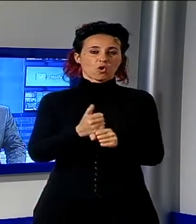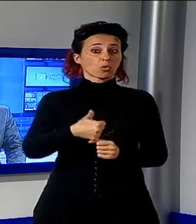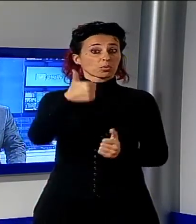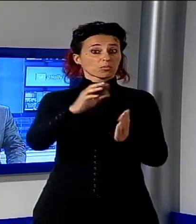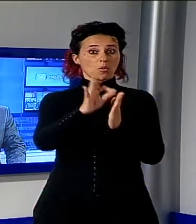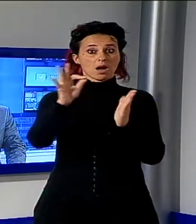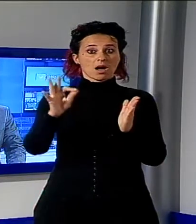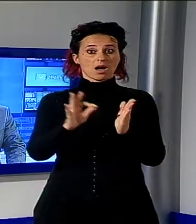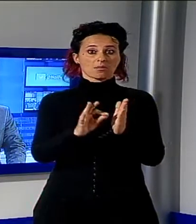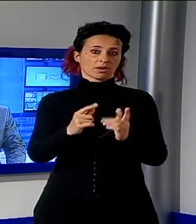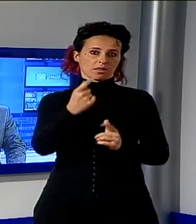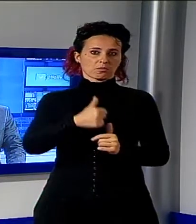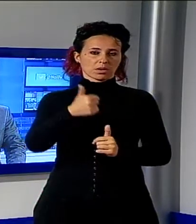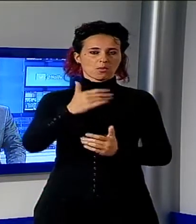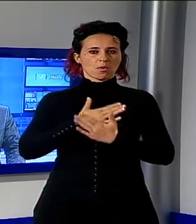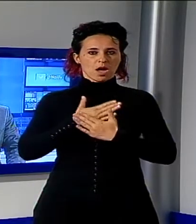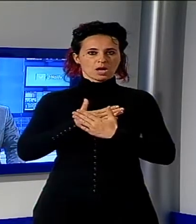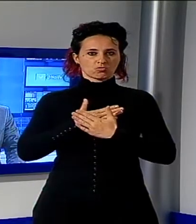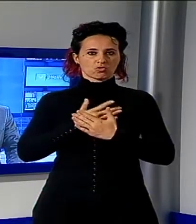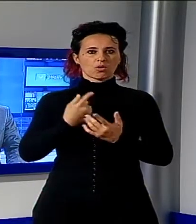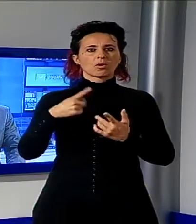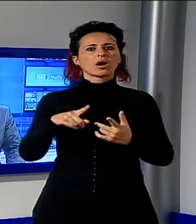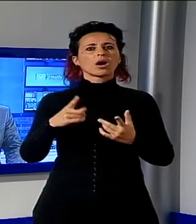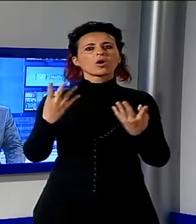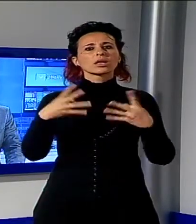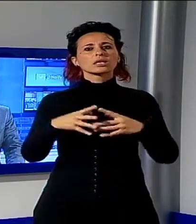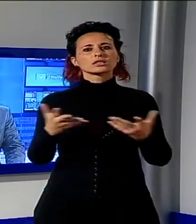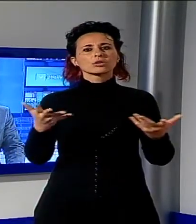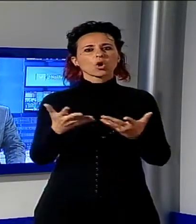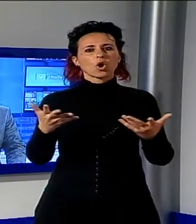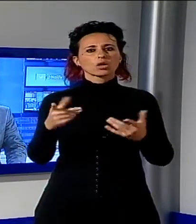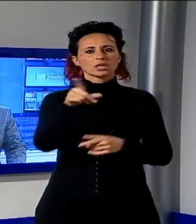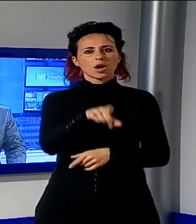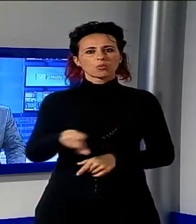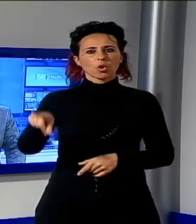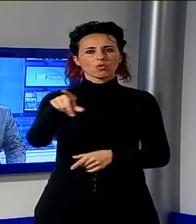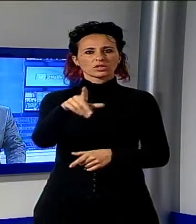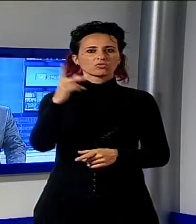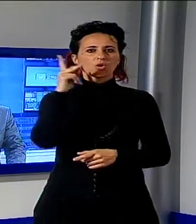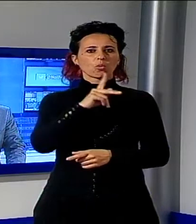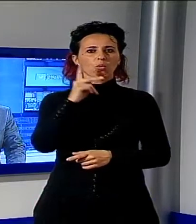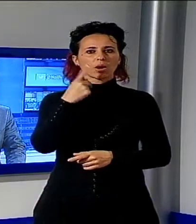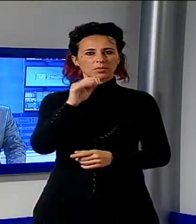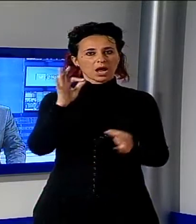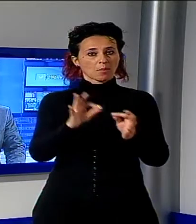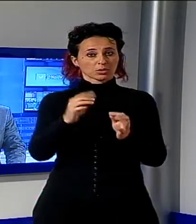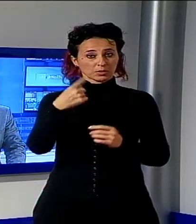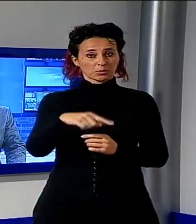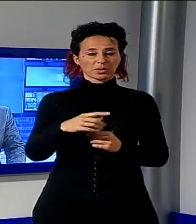iniziative che sono state approntate in provincia di Lucca per questo appuntamento. Partiamo da